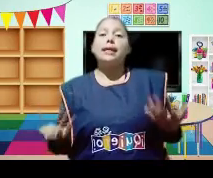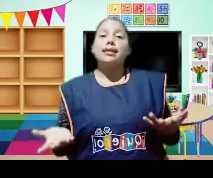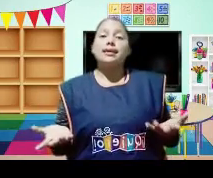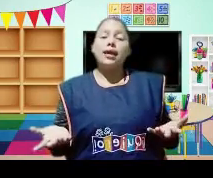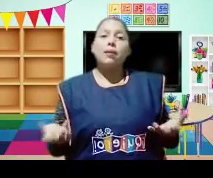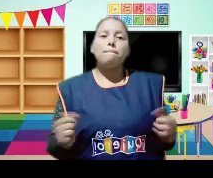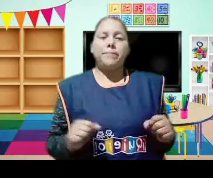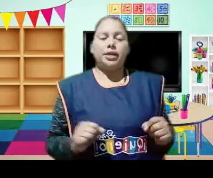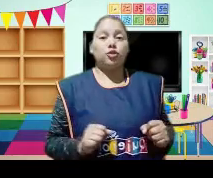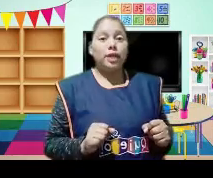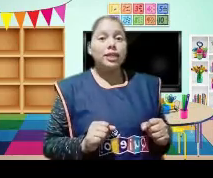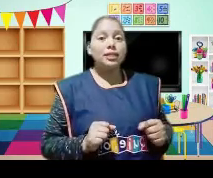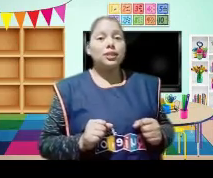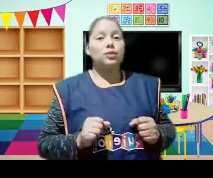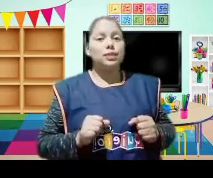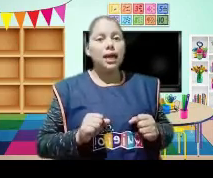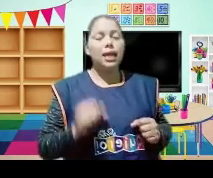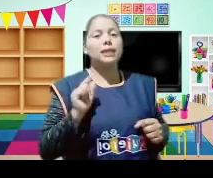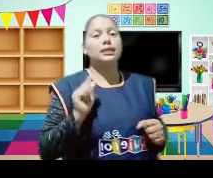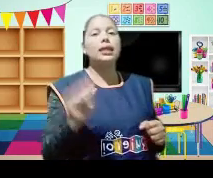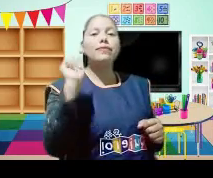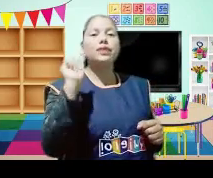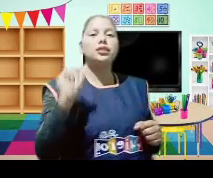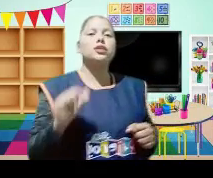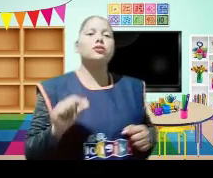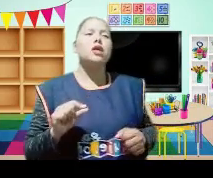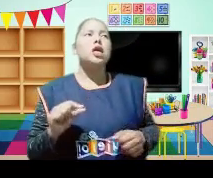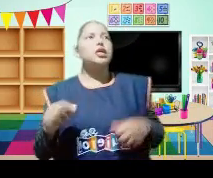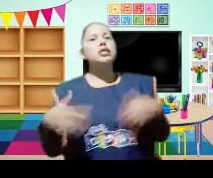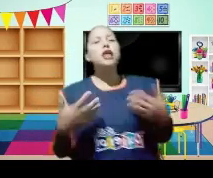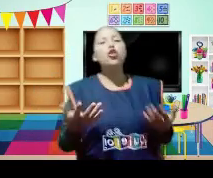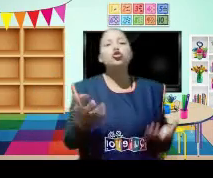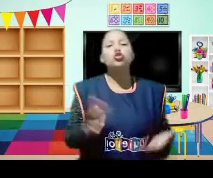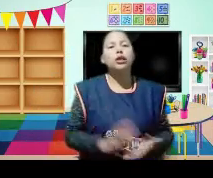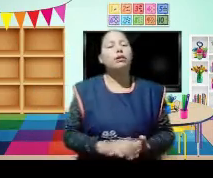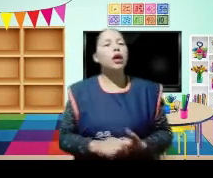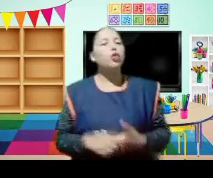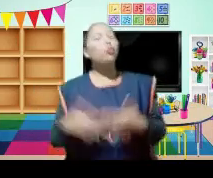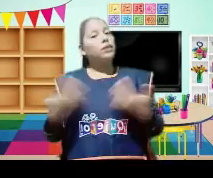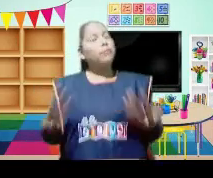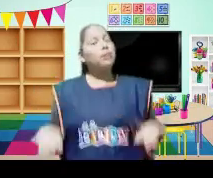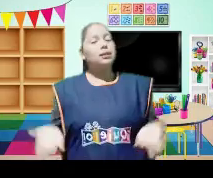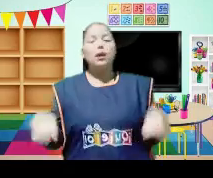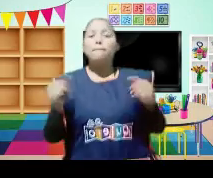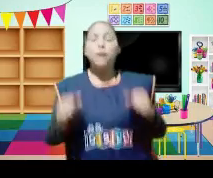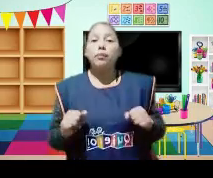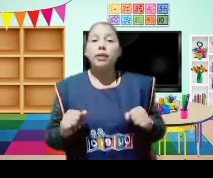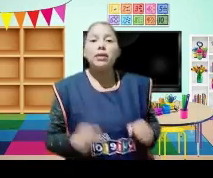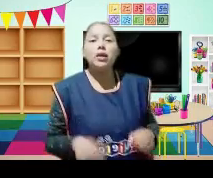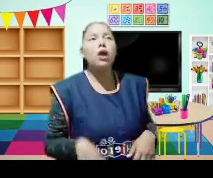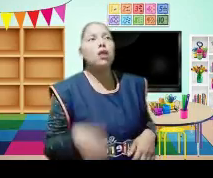es del área de personal social. ¡Excelente chicos! Y el día de hoy nos toca trabajar un tema más.